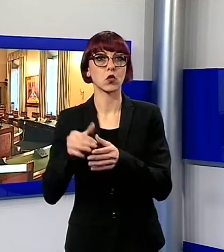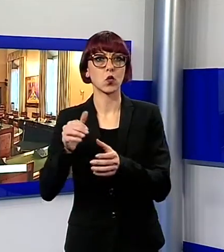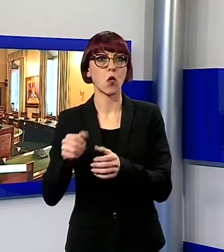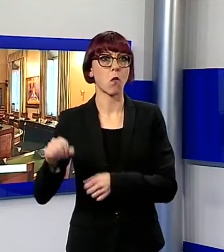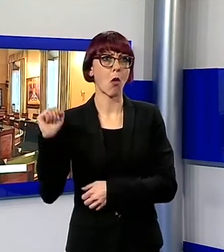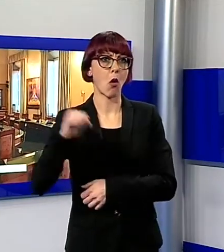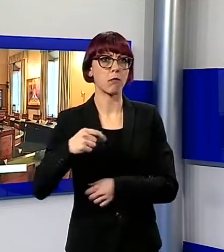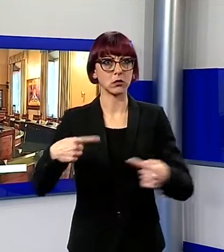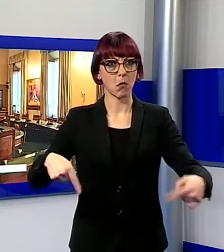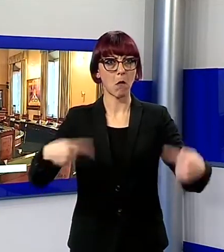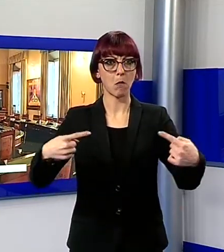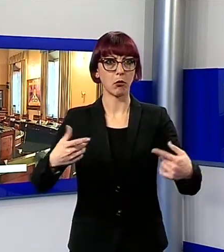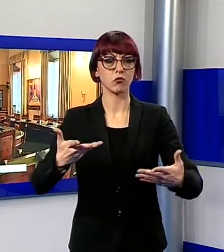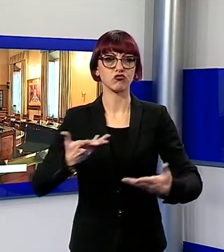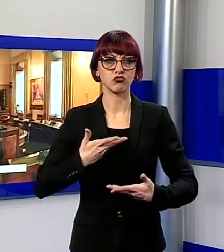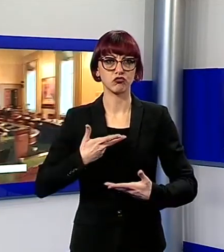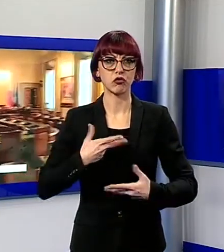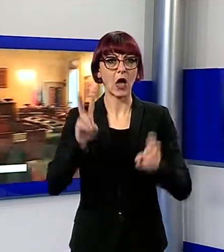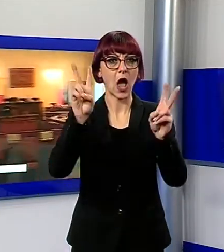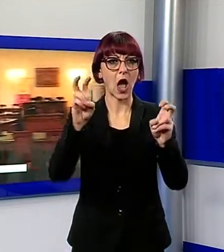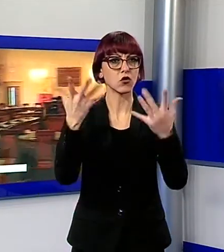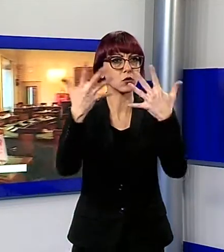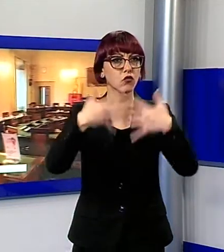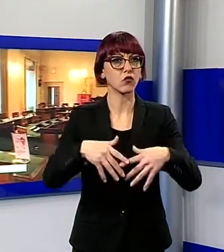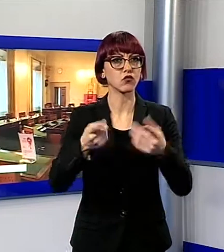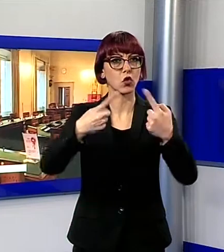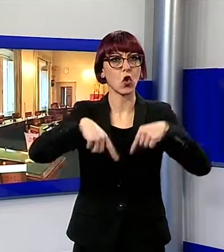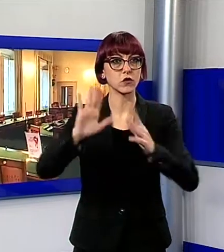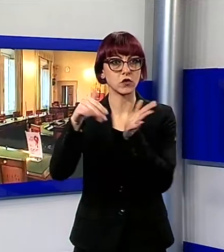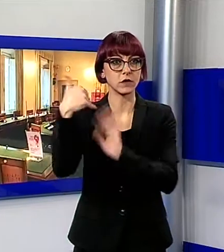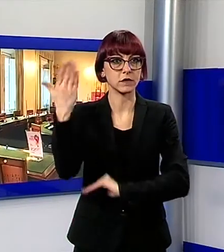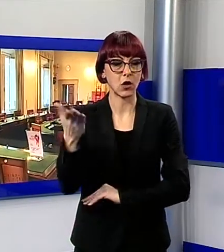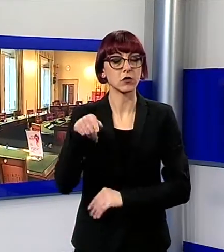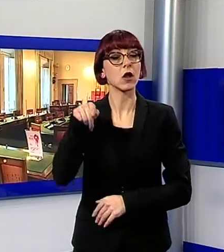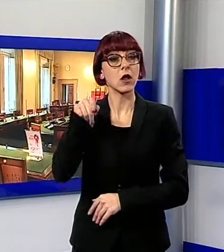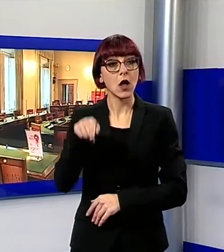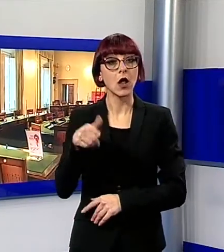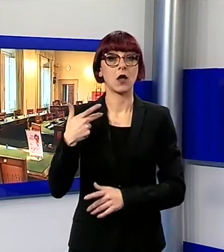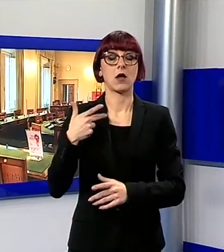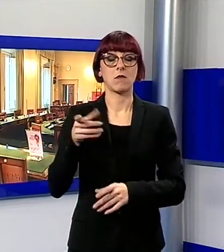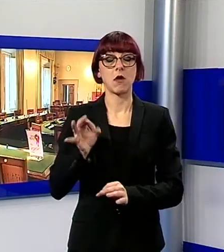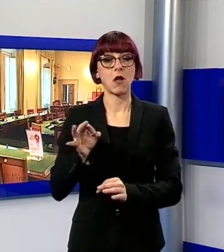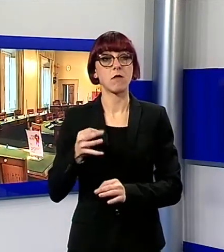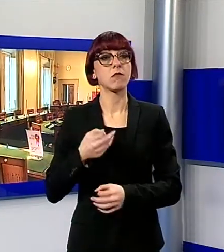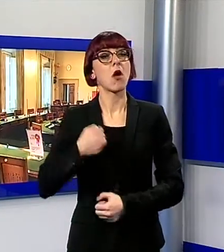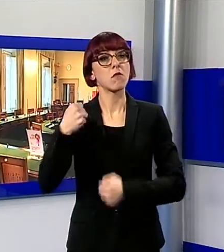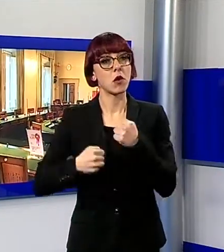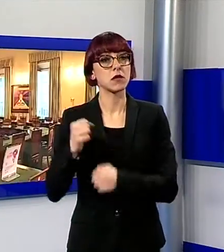sulle funzioni dei consigli straordinari e più in generale per le opposizioni sulle funzioni del Consiglio Comunale stesso.